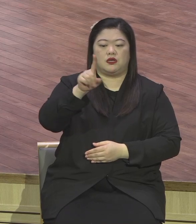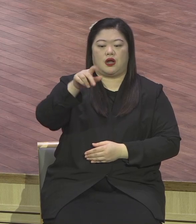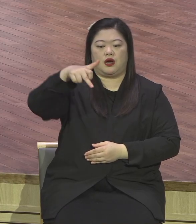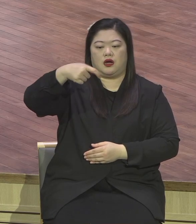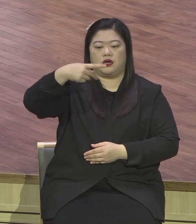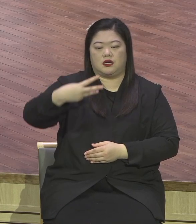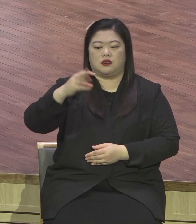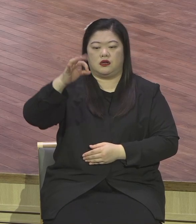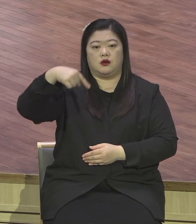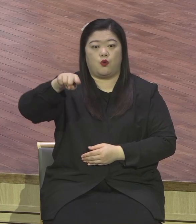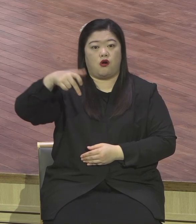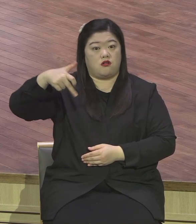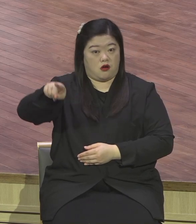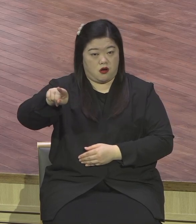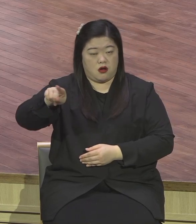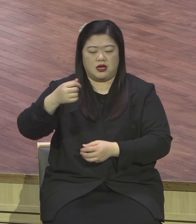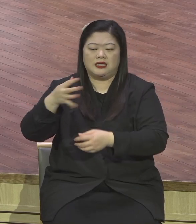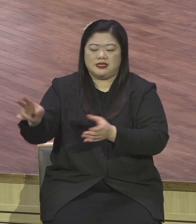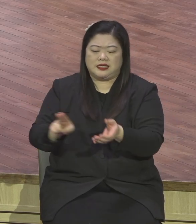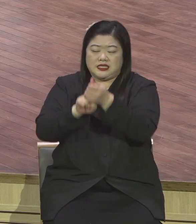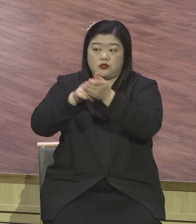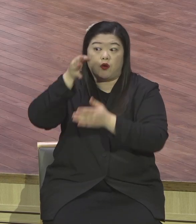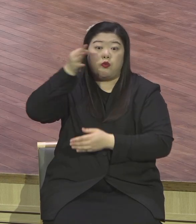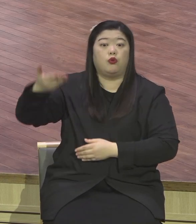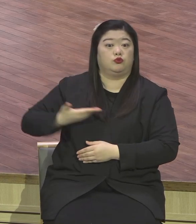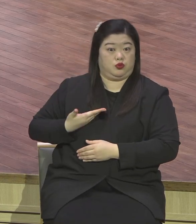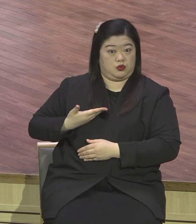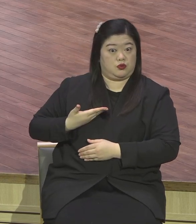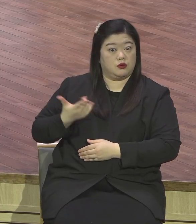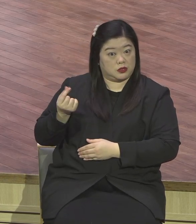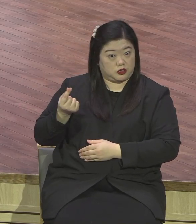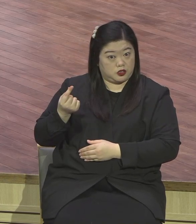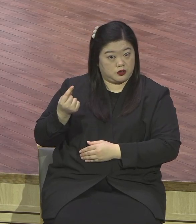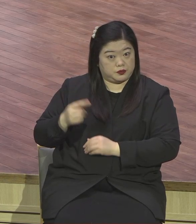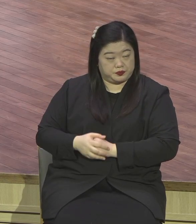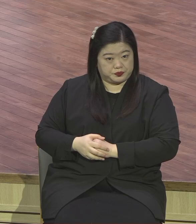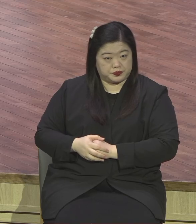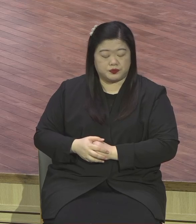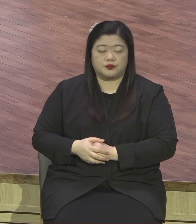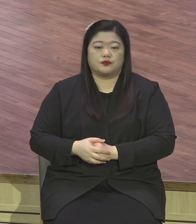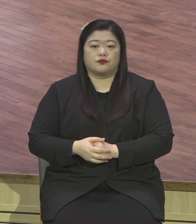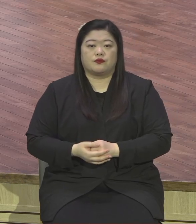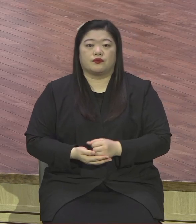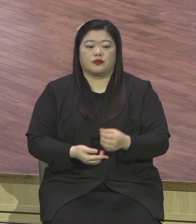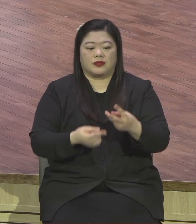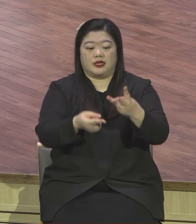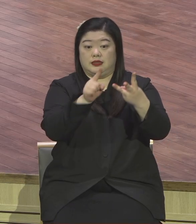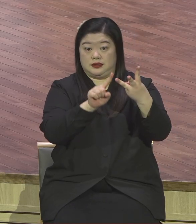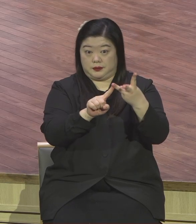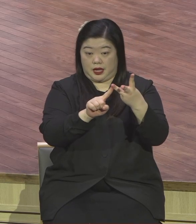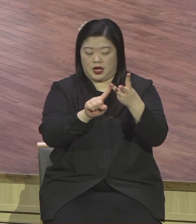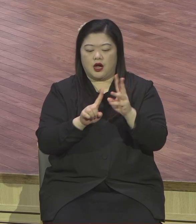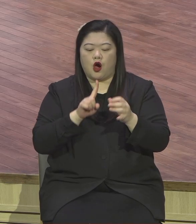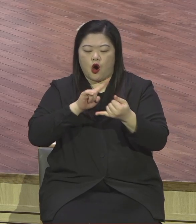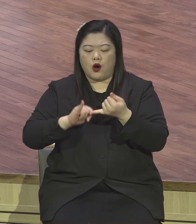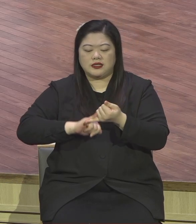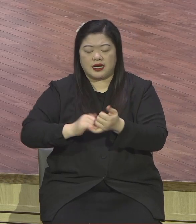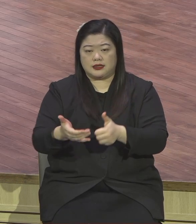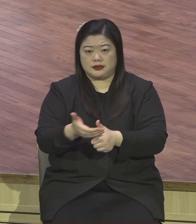행하겠다는 것입니다. 큰 길을 내시고 기적을 행하시고 이런 언약을 반드시키시는 프라미스 캡